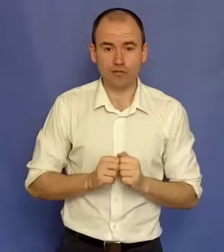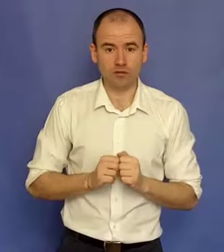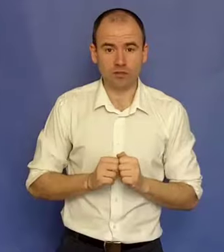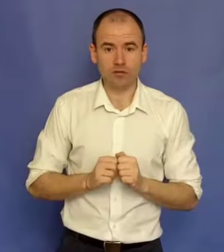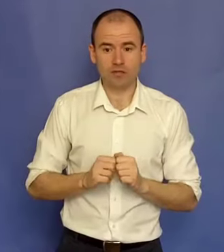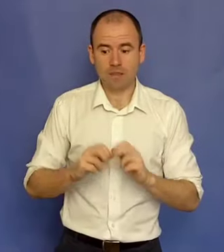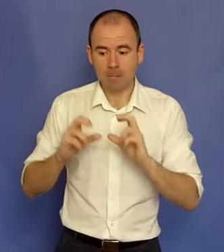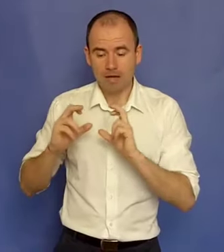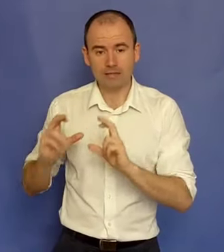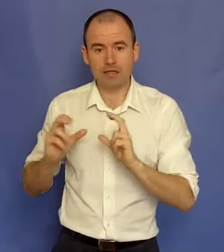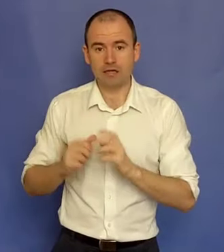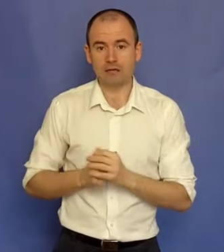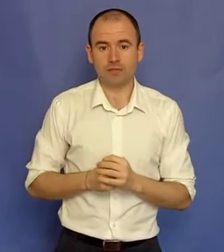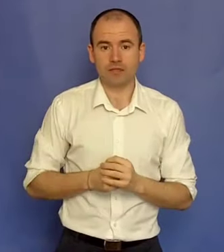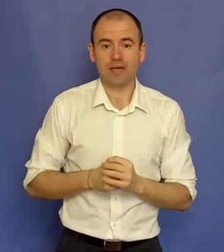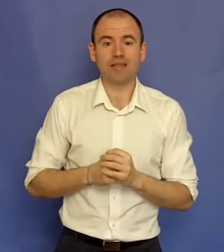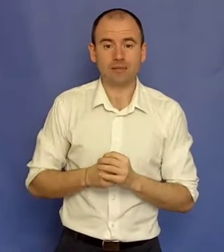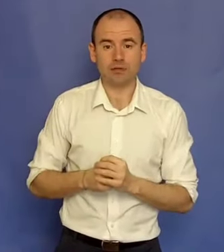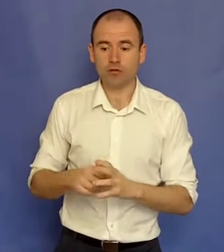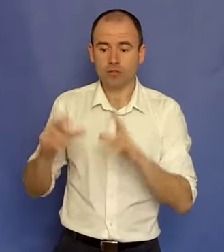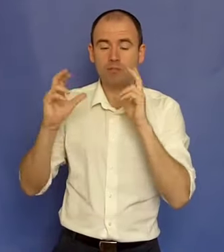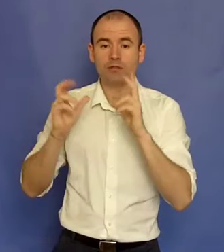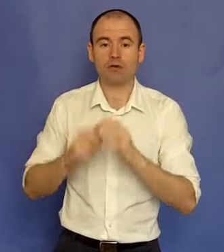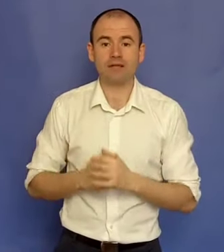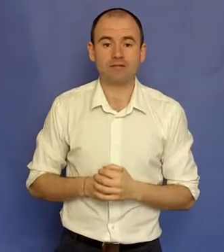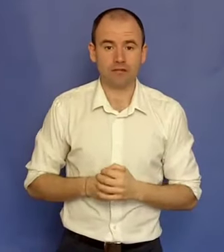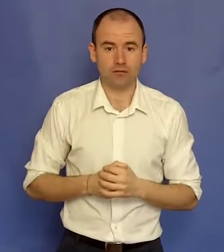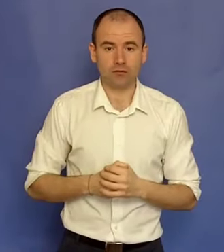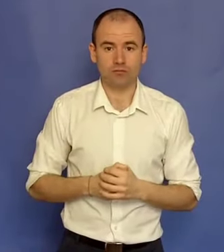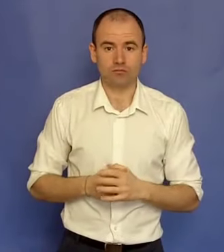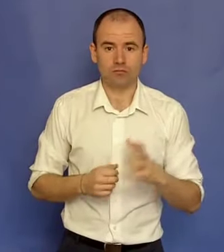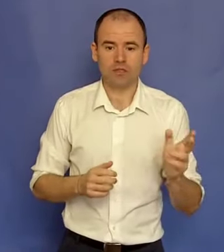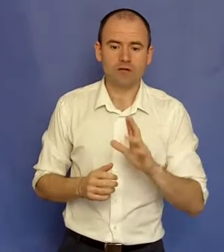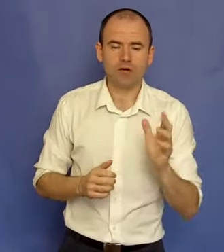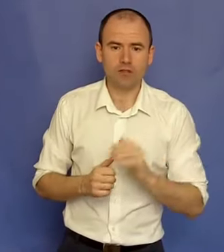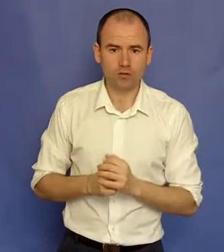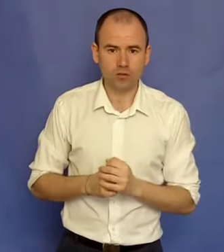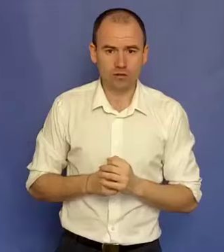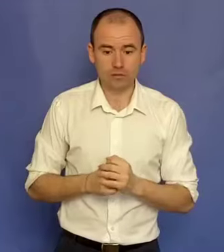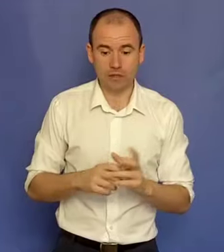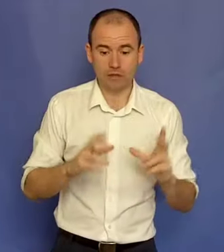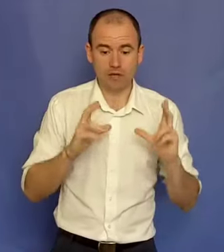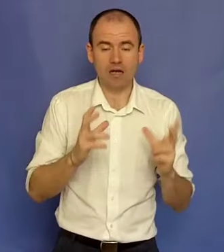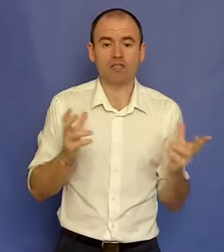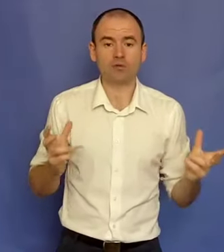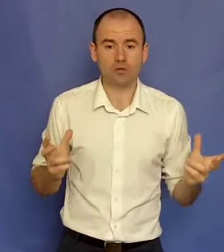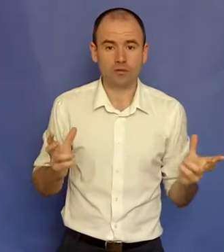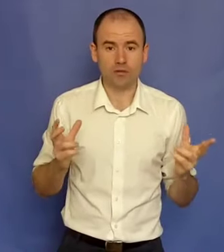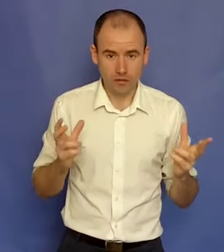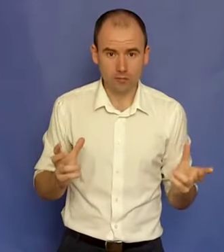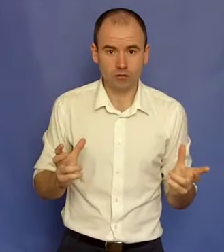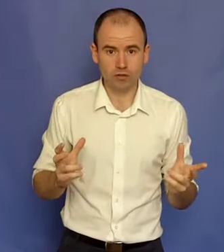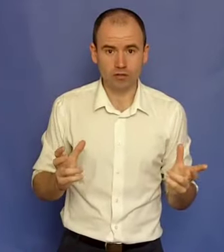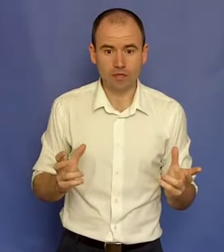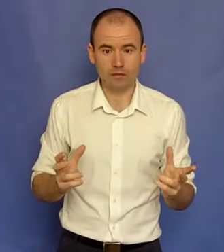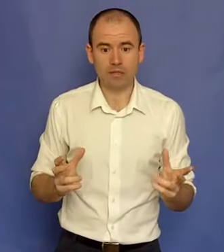profesionist, al treilea este antreprenor și al patrulea investitor. Foarte scurt ce înseamnă ele. Angajatul, ți-am spus de la ce înseamnă,